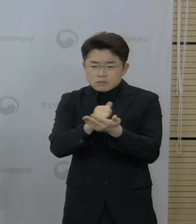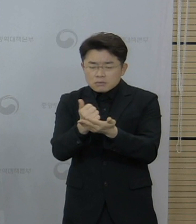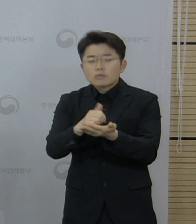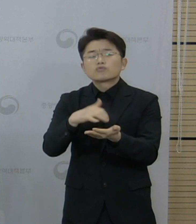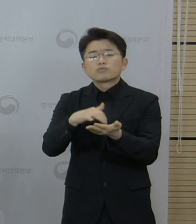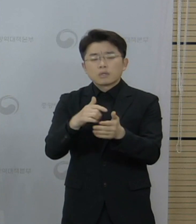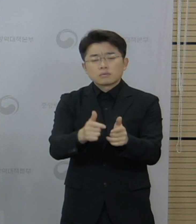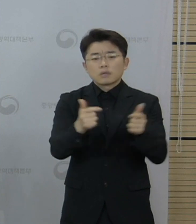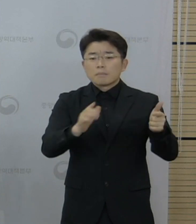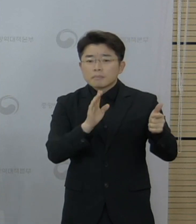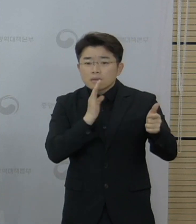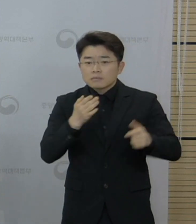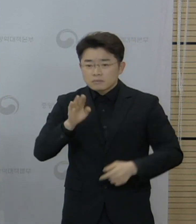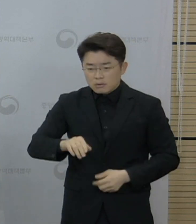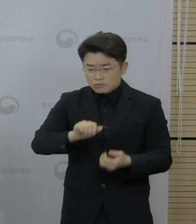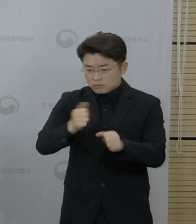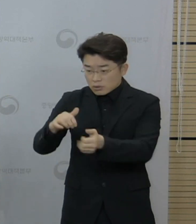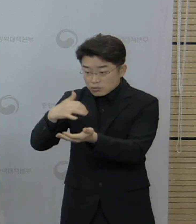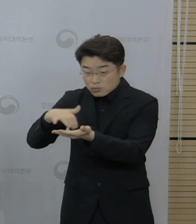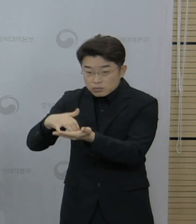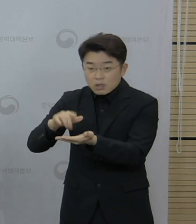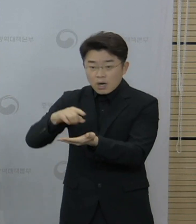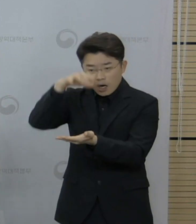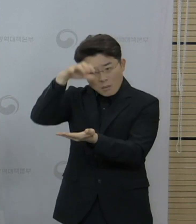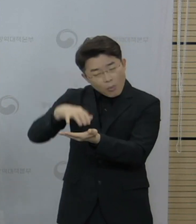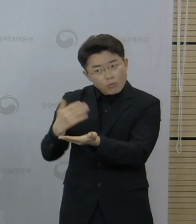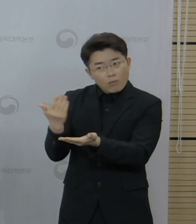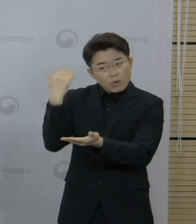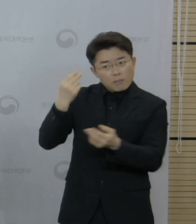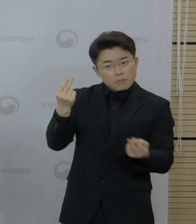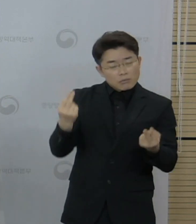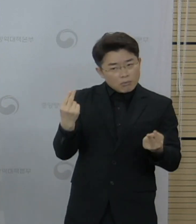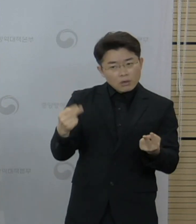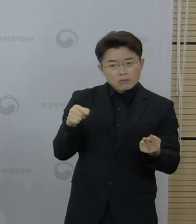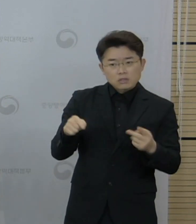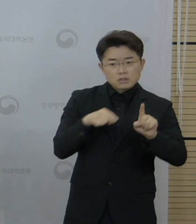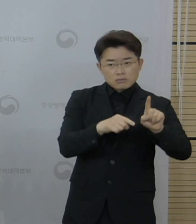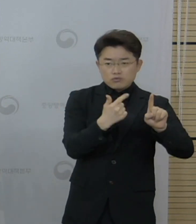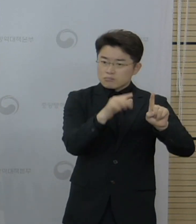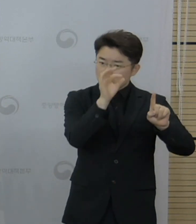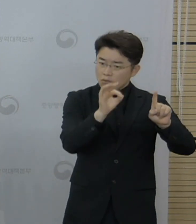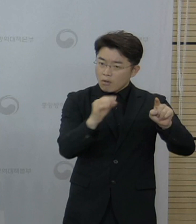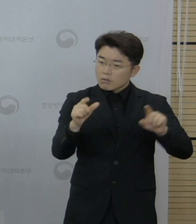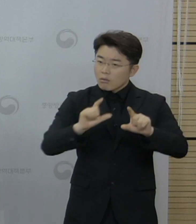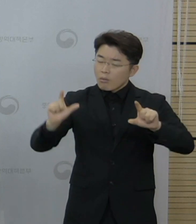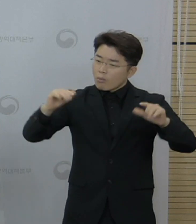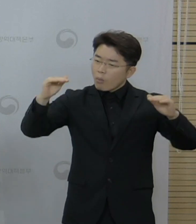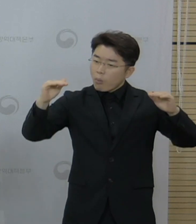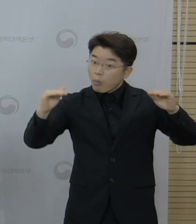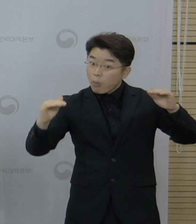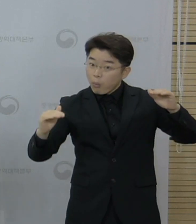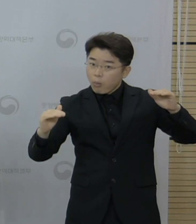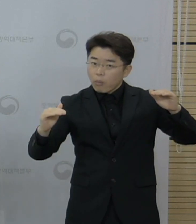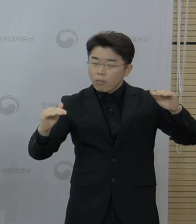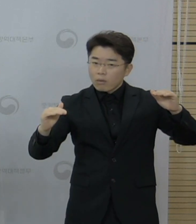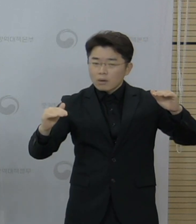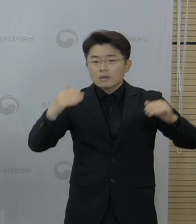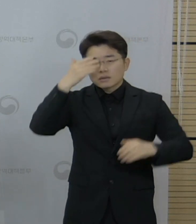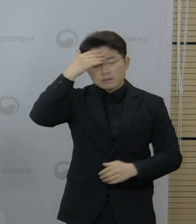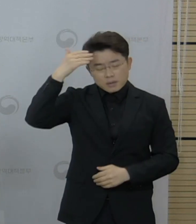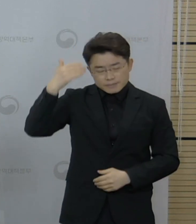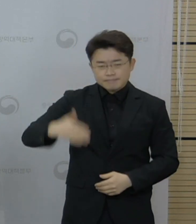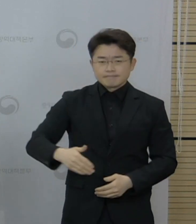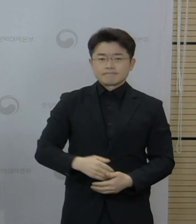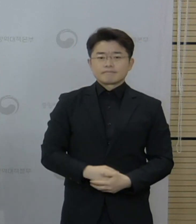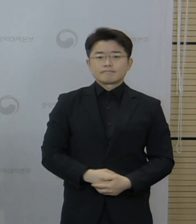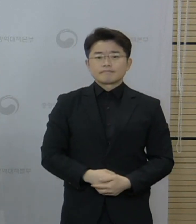치명률은 이전 1.66%에서 1.62%로 지속적으로 감소하는